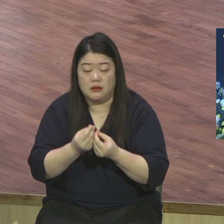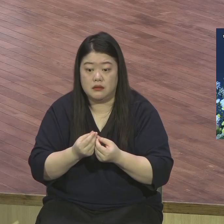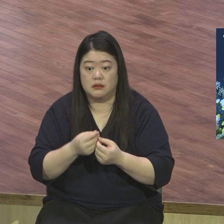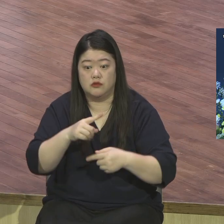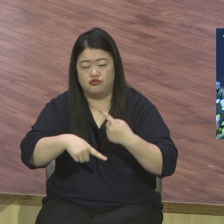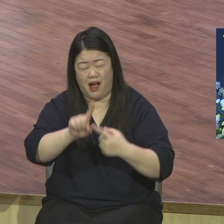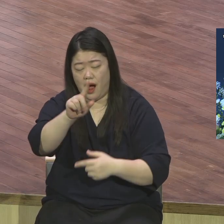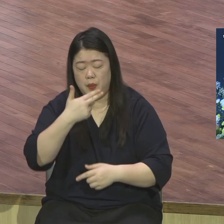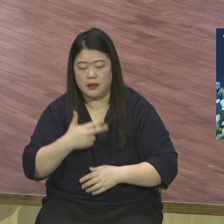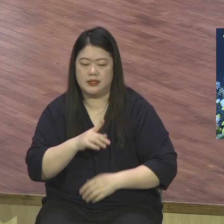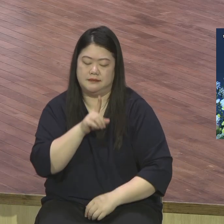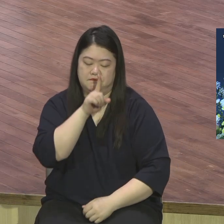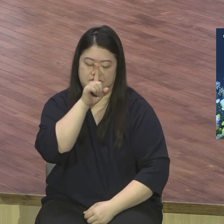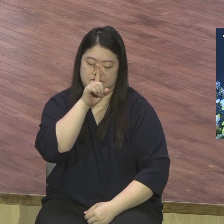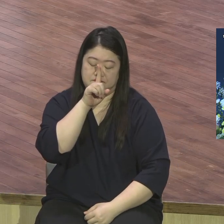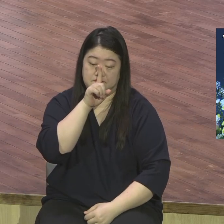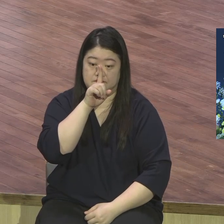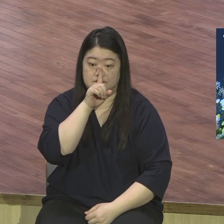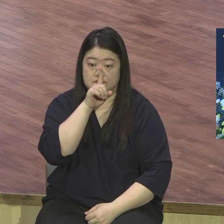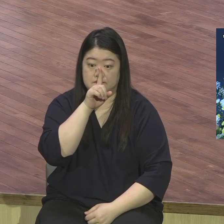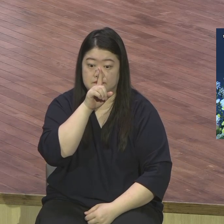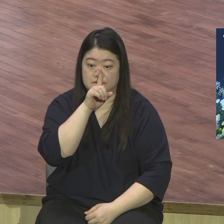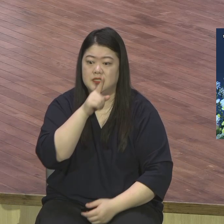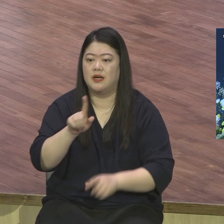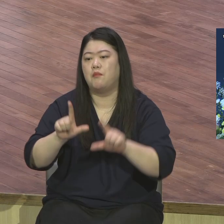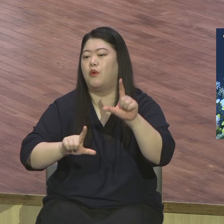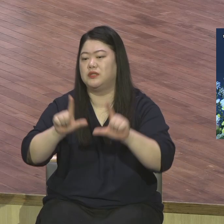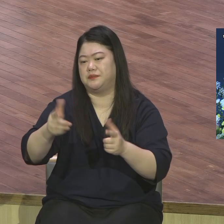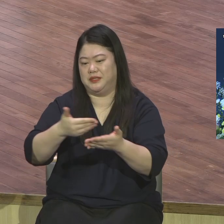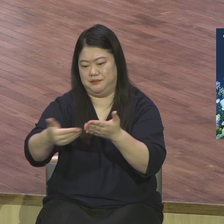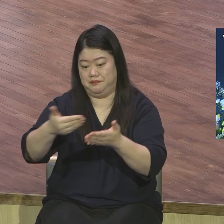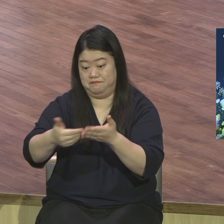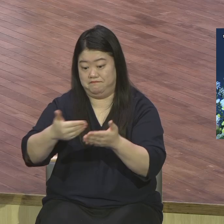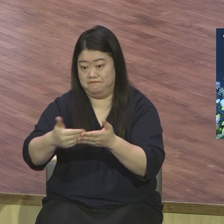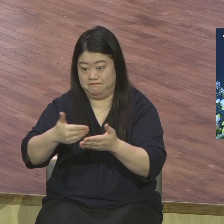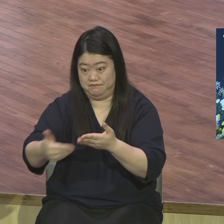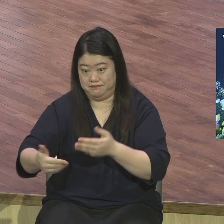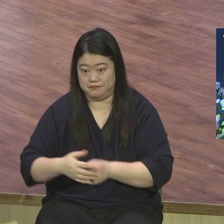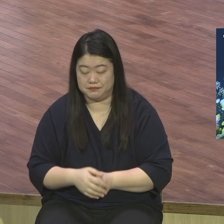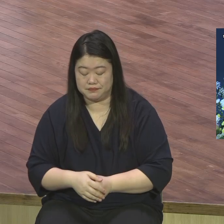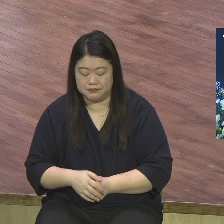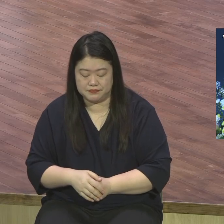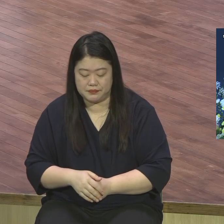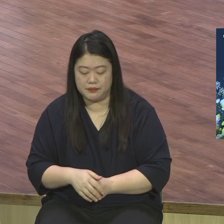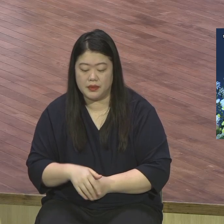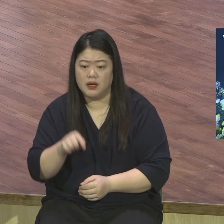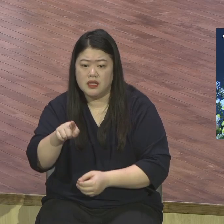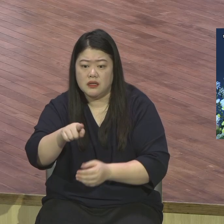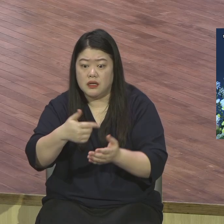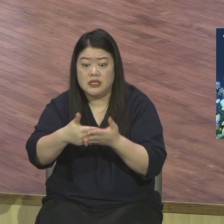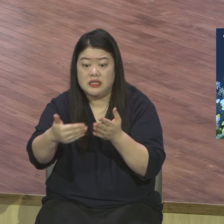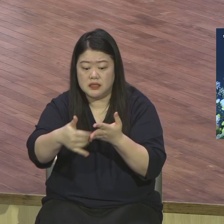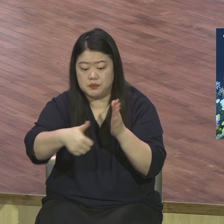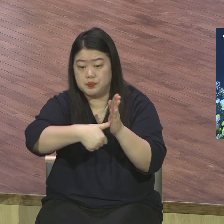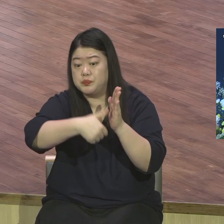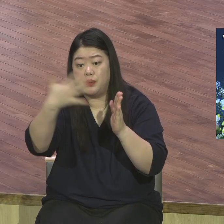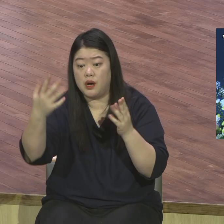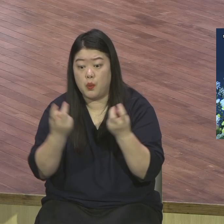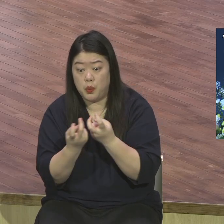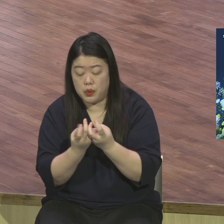작품이 왜 유명해졌냐 여기엔 이유가 있어요 이 그림을 독일 진젠돌프라는